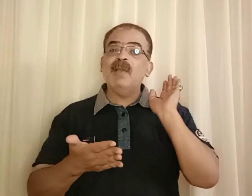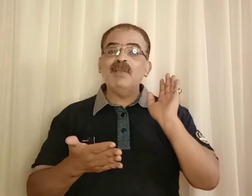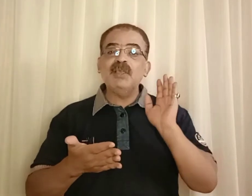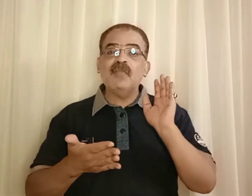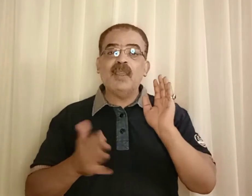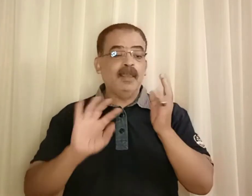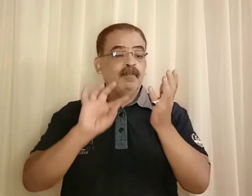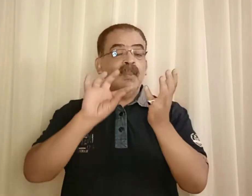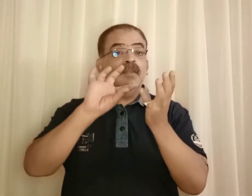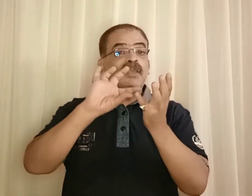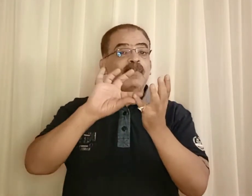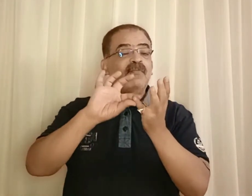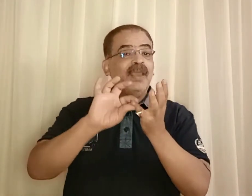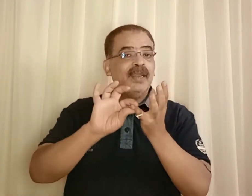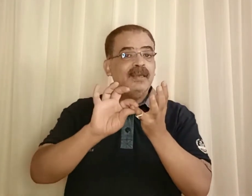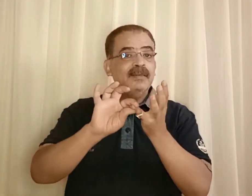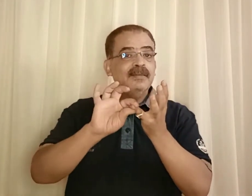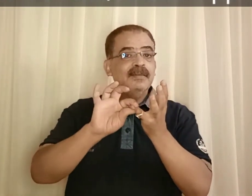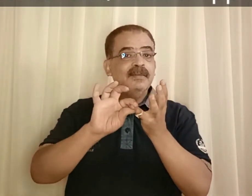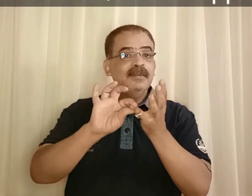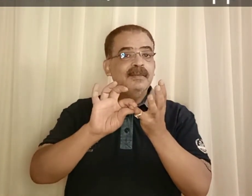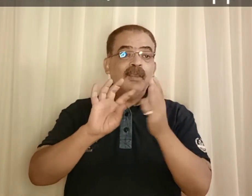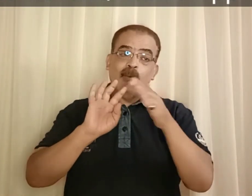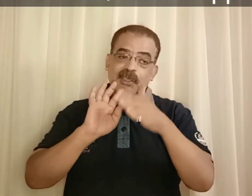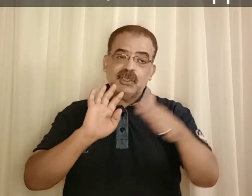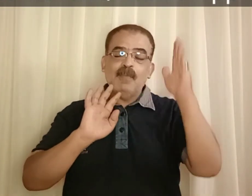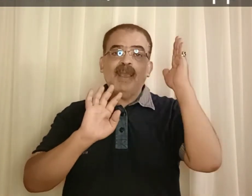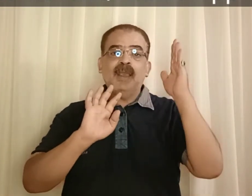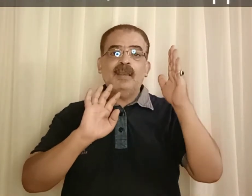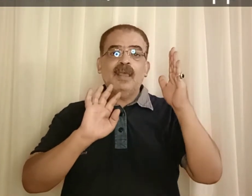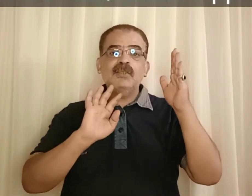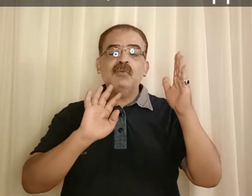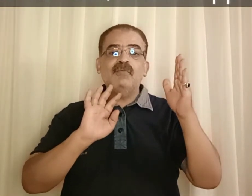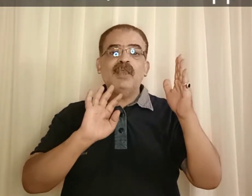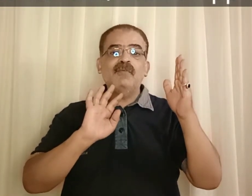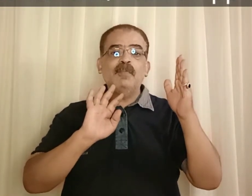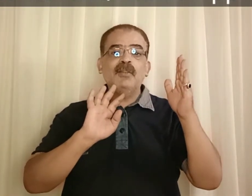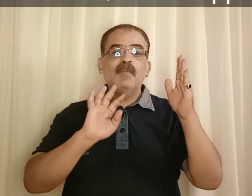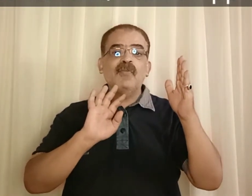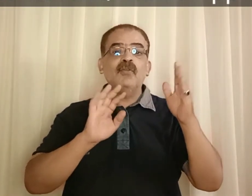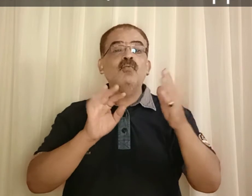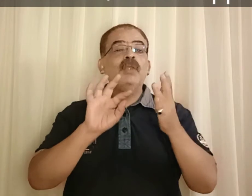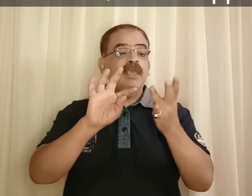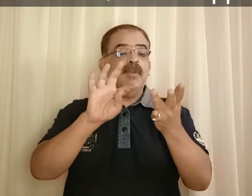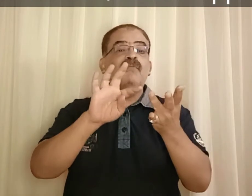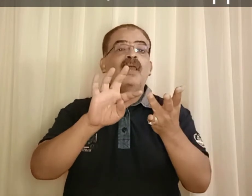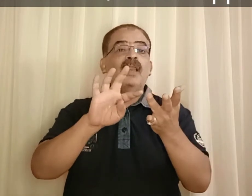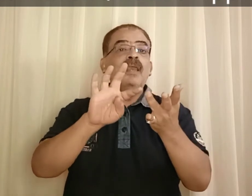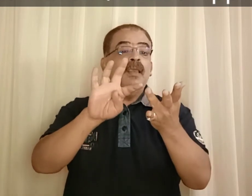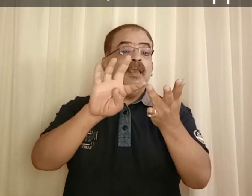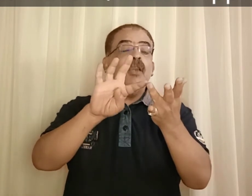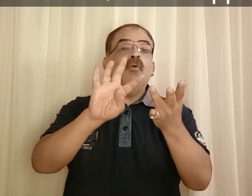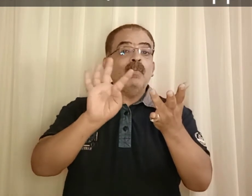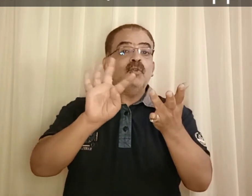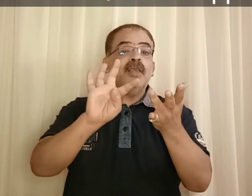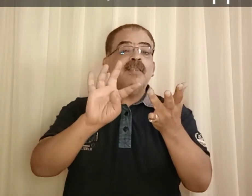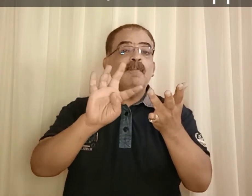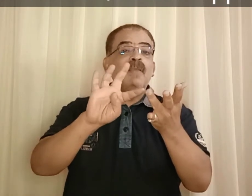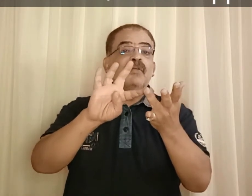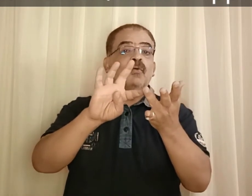ماشية ازاي تجيب الفاعل وهتشتغل بقى last والفاعل في الماضي البسيط وتجيب الفاعل اللي هو المضارع التامن في تحط